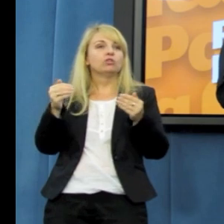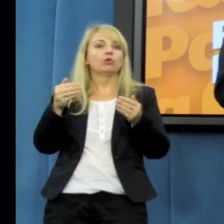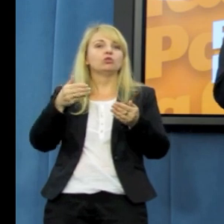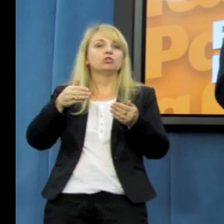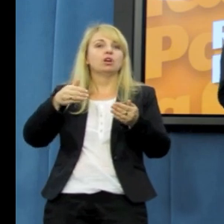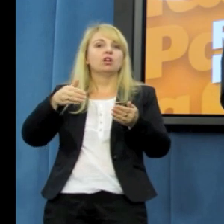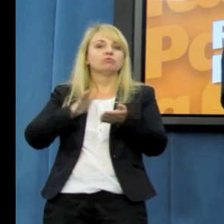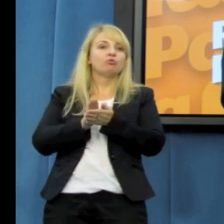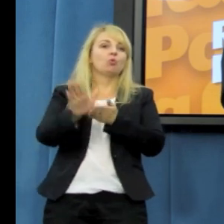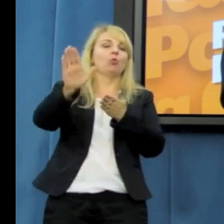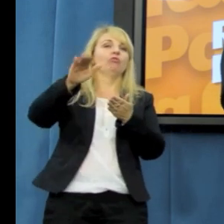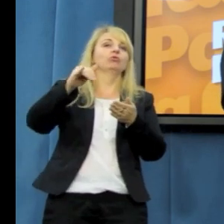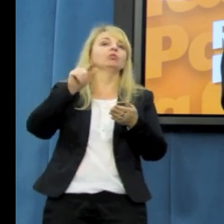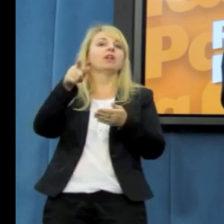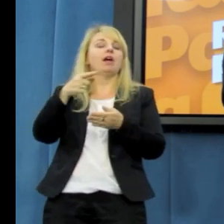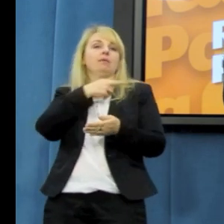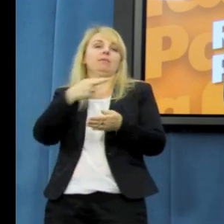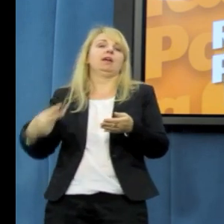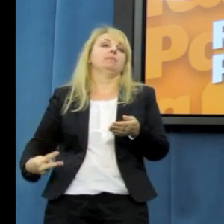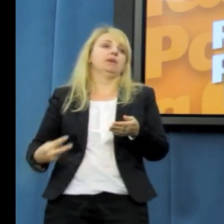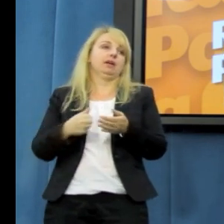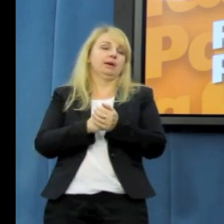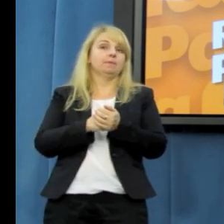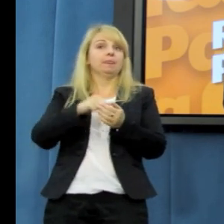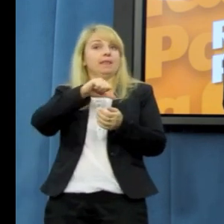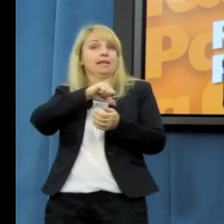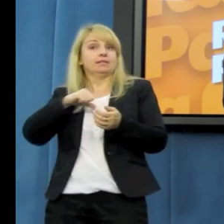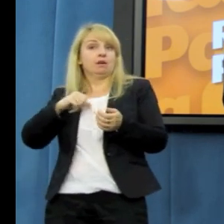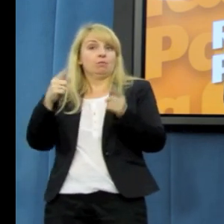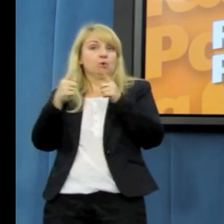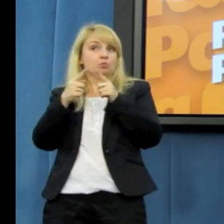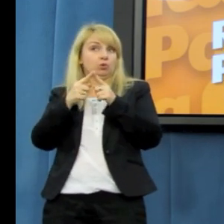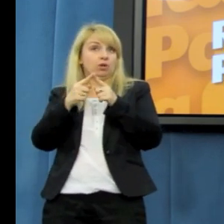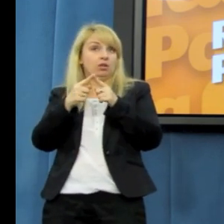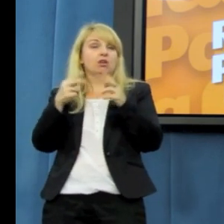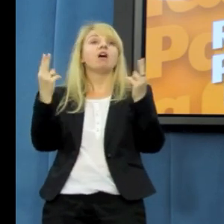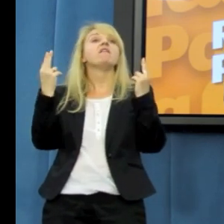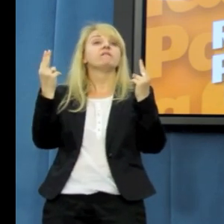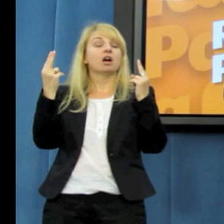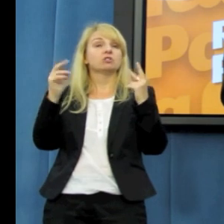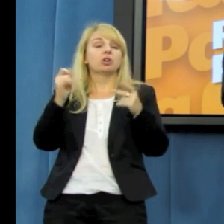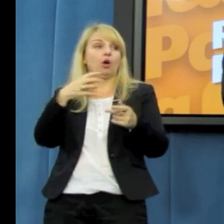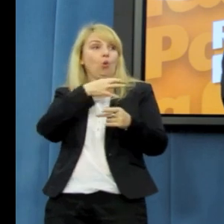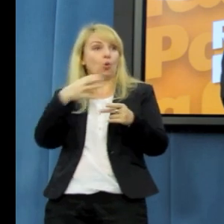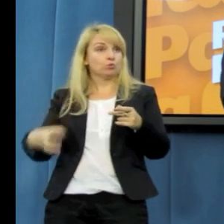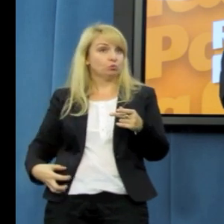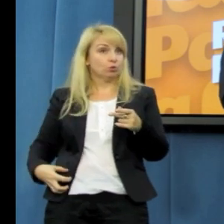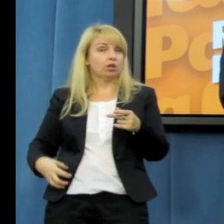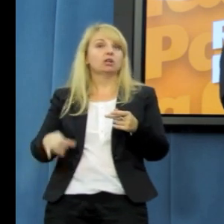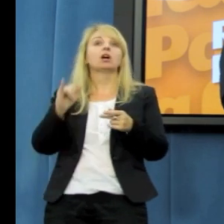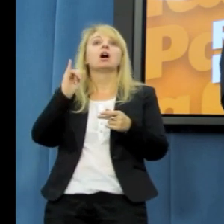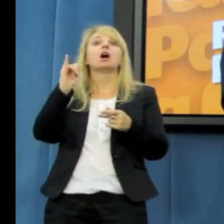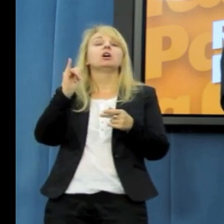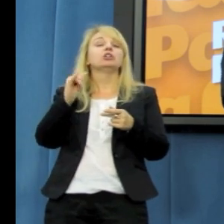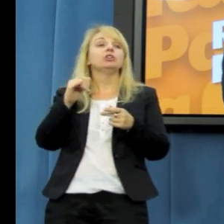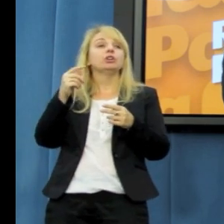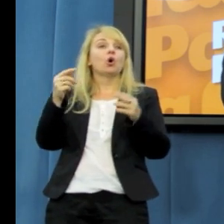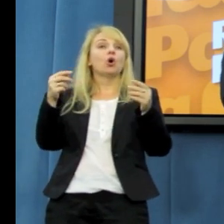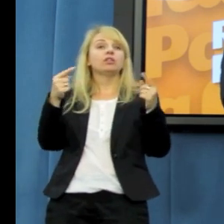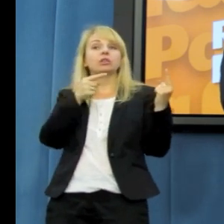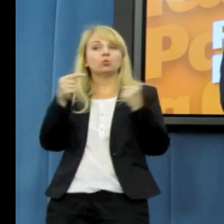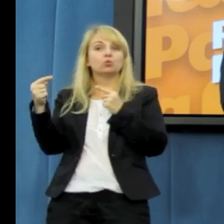Natomiast samo spotkanie, zwłaszcza w tak ważnej kwestii dla nas, jak gospodarka, czyli chodzi o ten wad kasowy, który pan